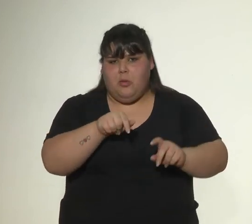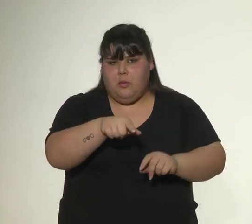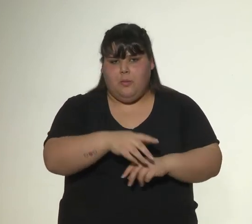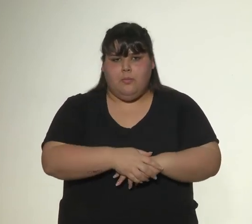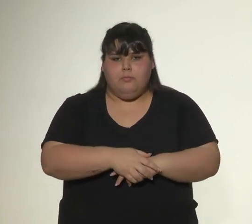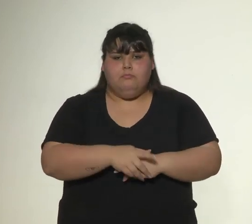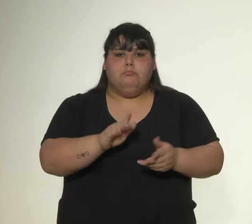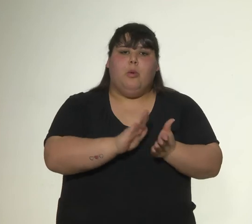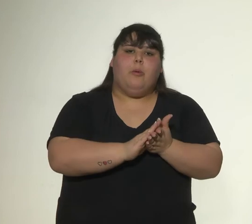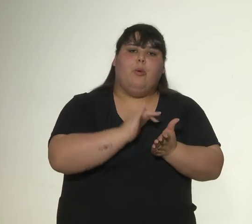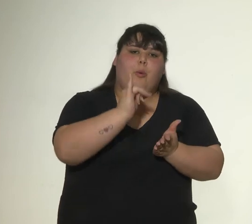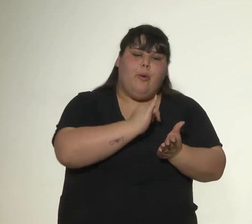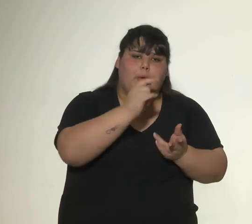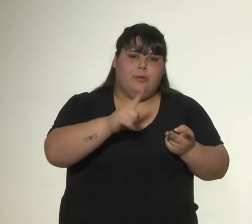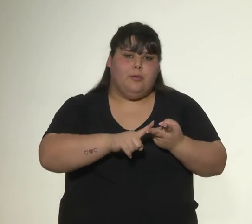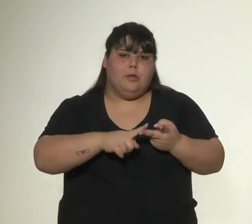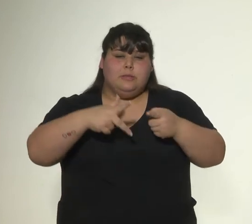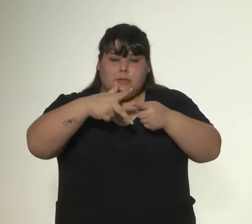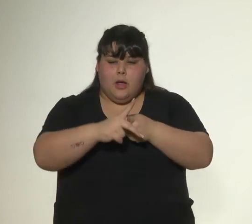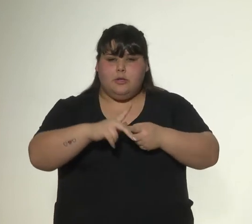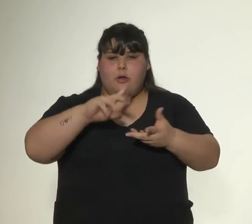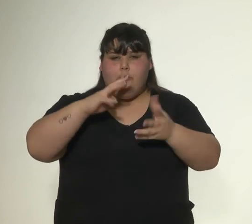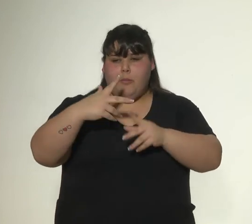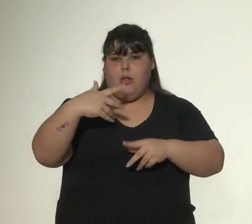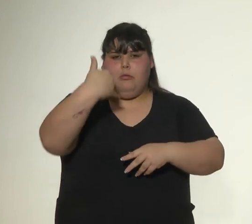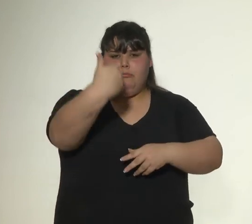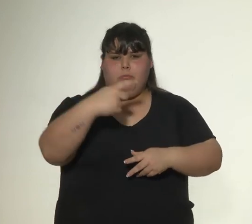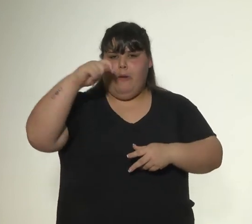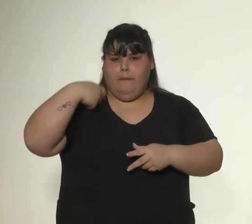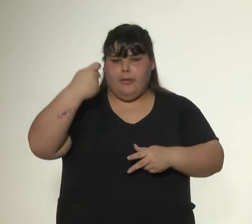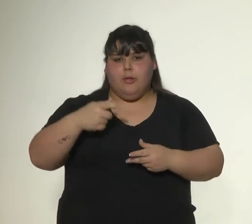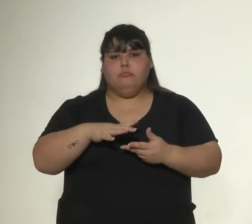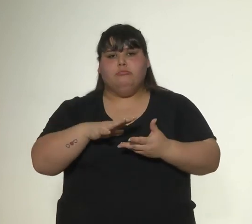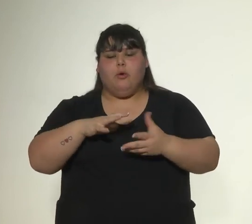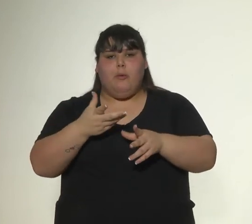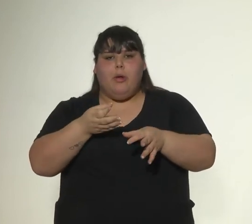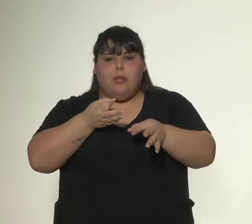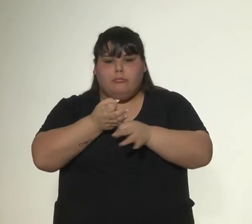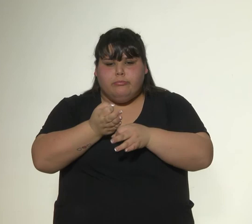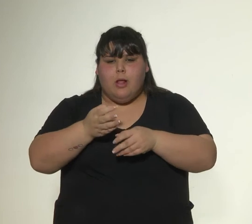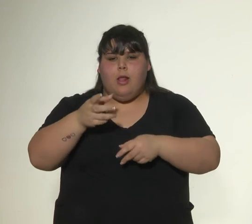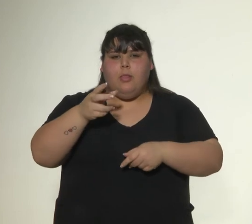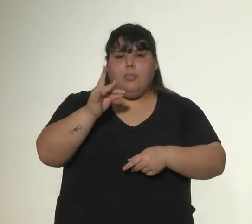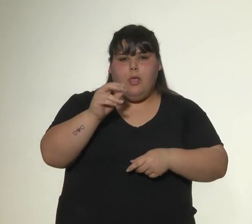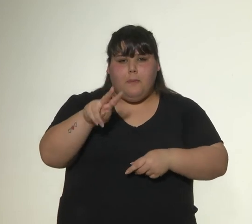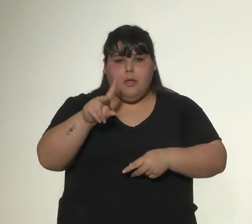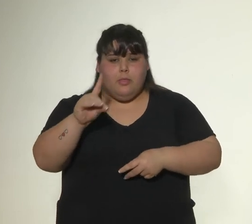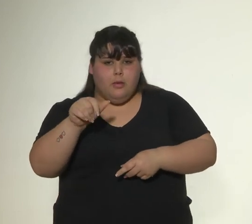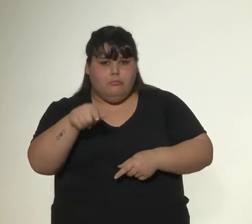Cuento, hacer definiciones, uso de líneas para la calidad de un lugar y para el controlado